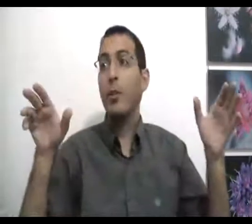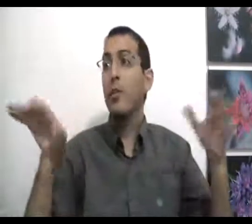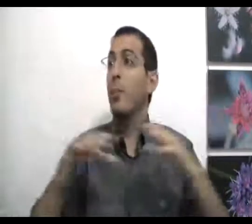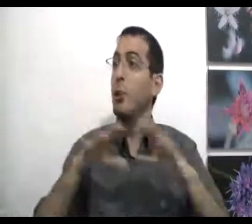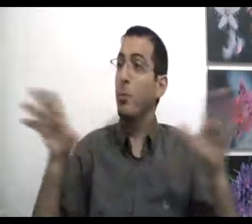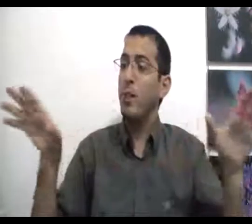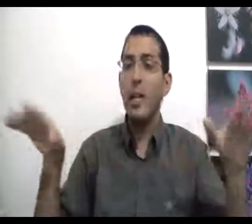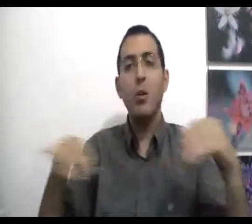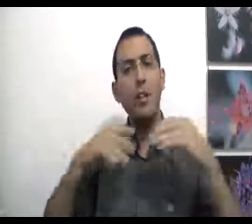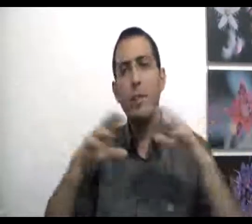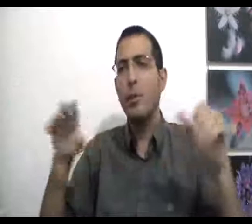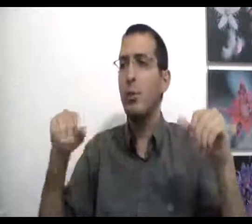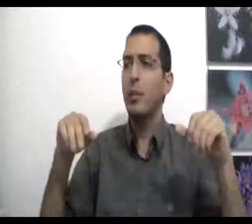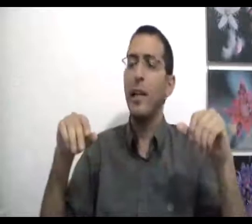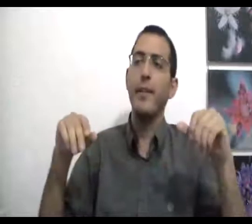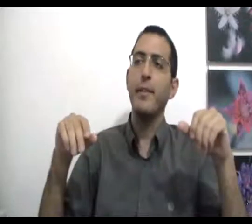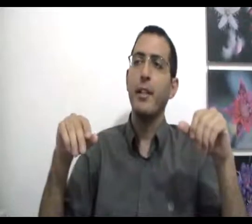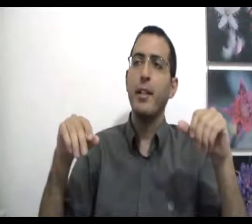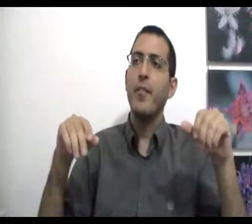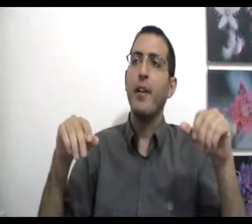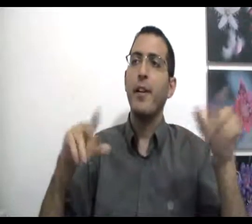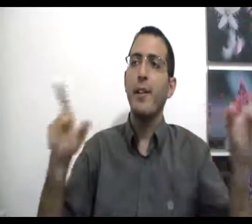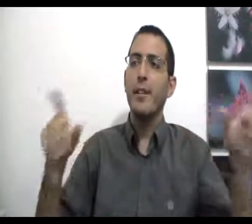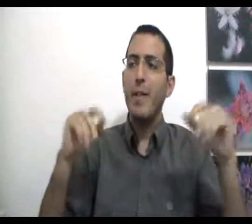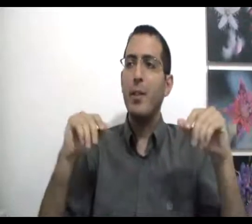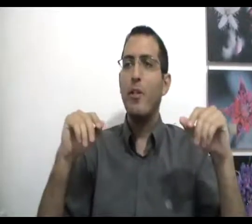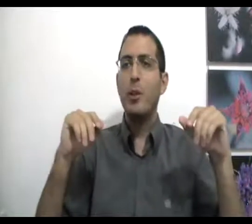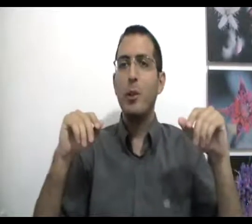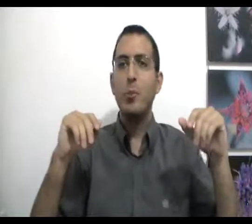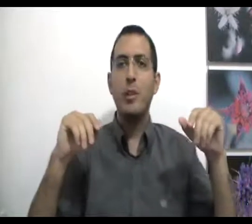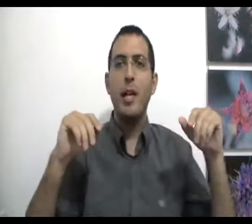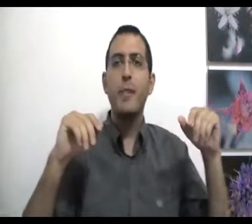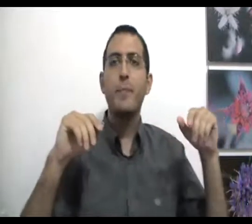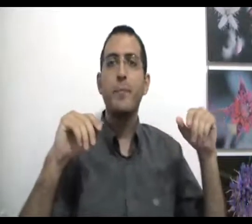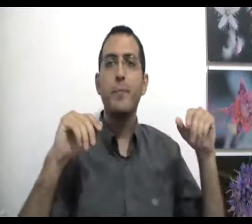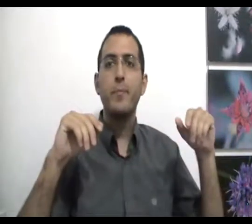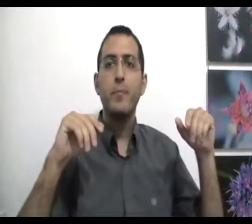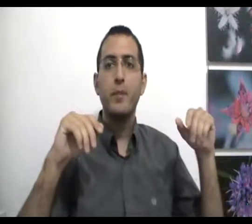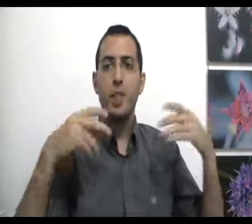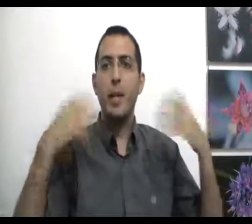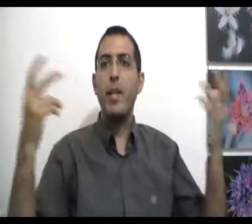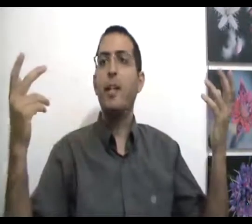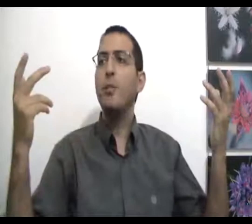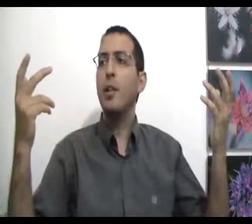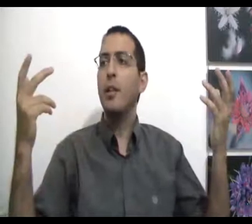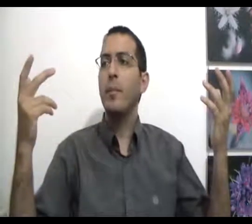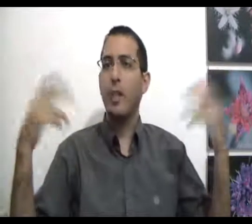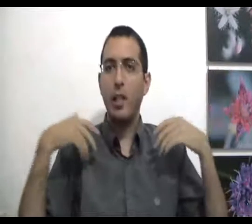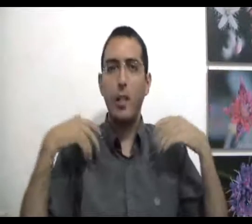את אוהב אותם בלי שום תנאי? אוהב אותם בלי שום תנאי יפה ולמה את אוהב אותם בלי שום תנאי? כי הם הילדים שלי כי הם